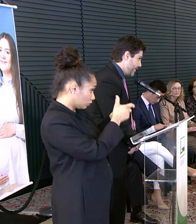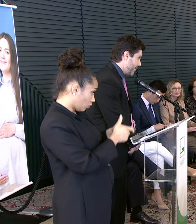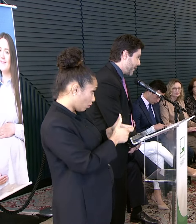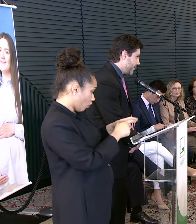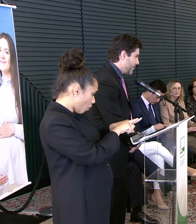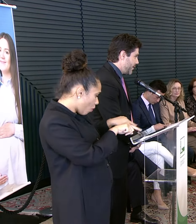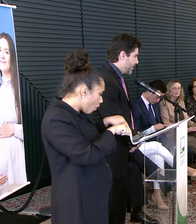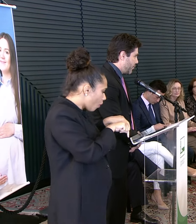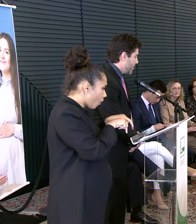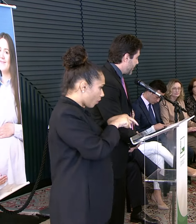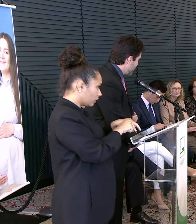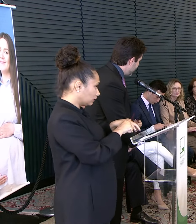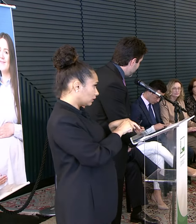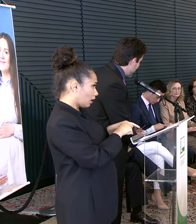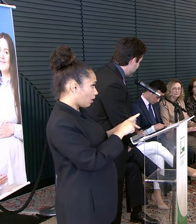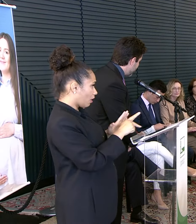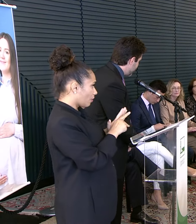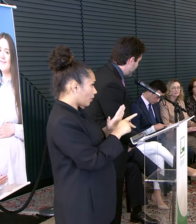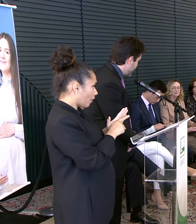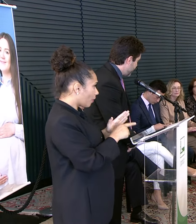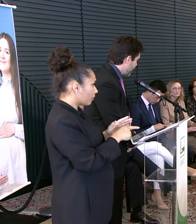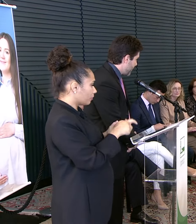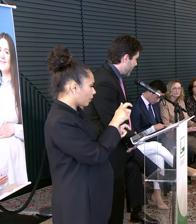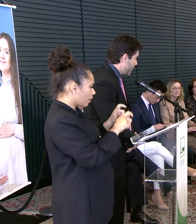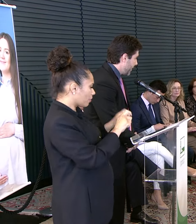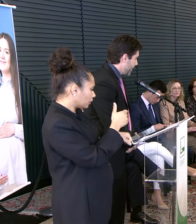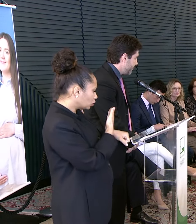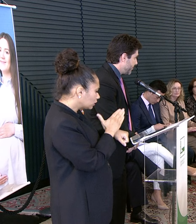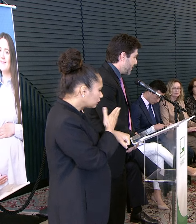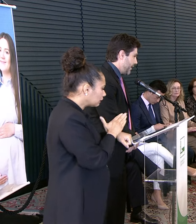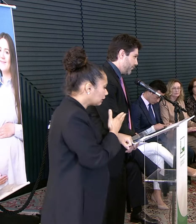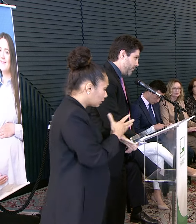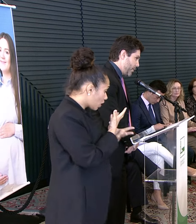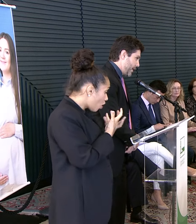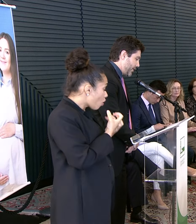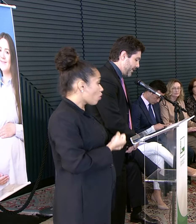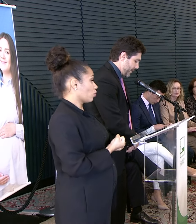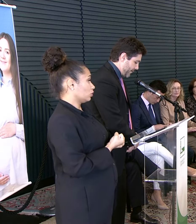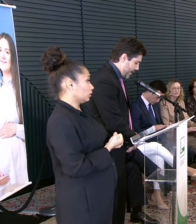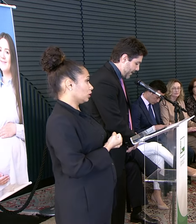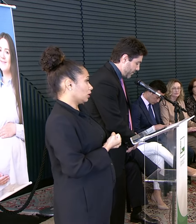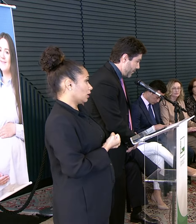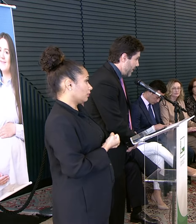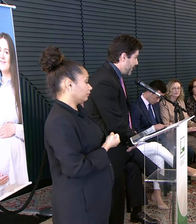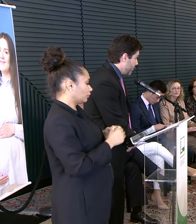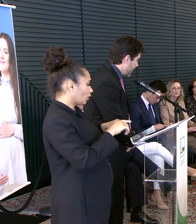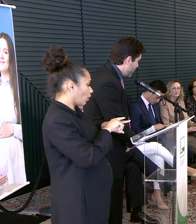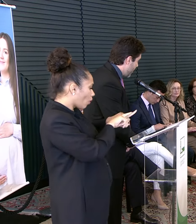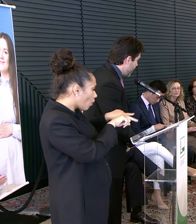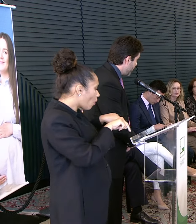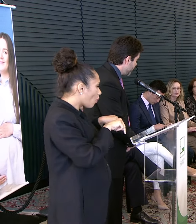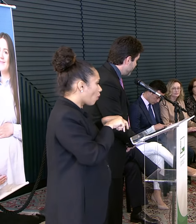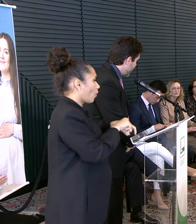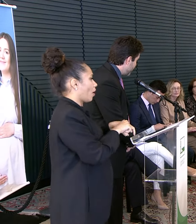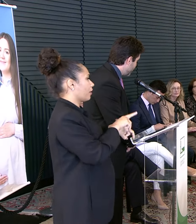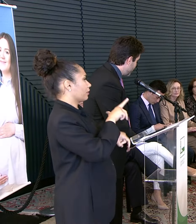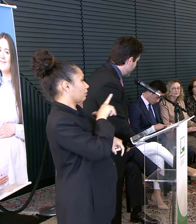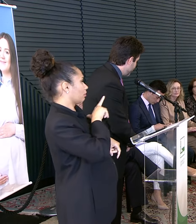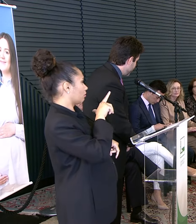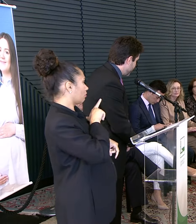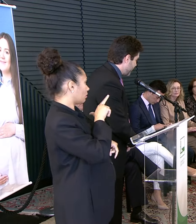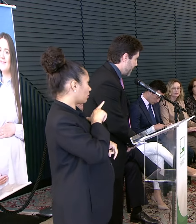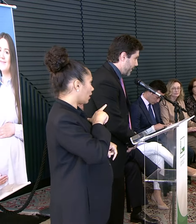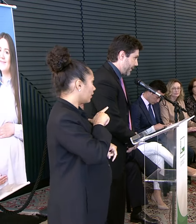espaço reservado Com uma equipe treinada Específica para acolher Em um ambiente reservado E um tempo hábil E